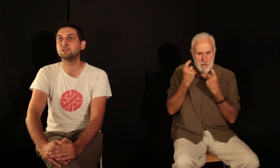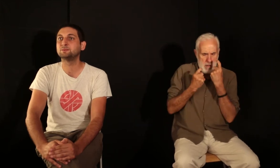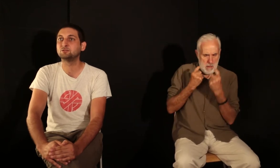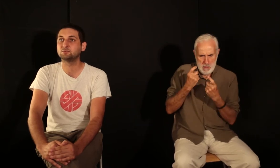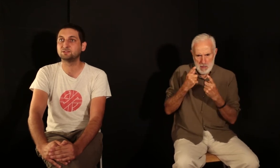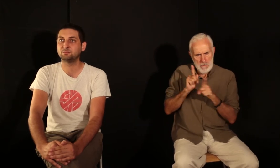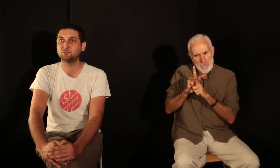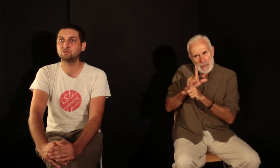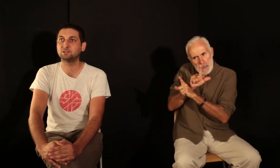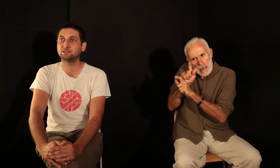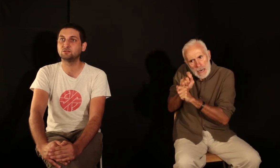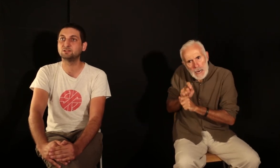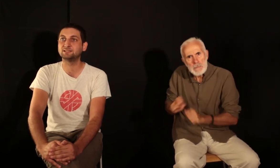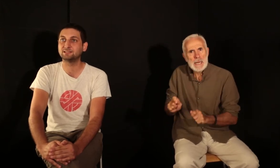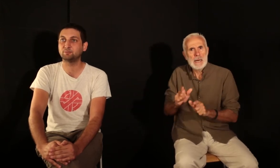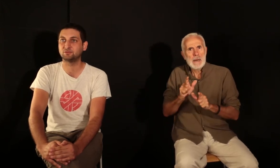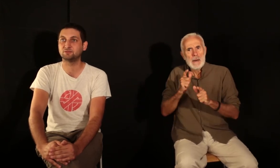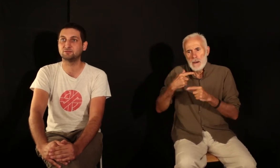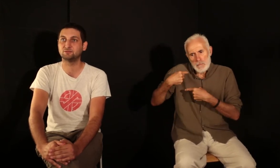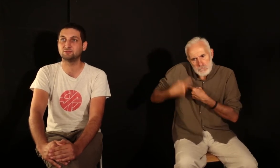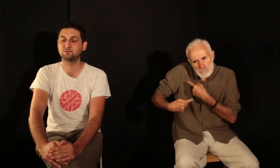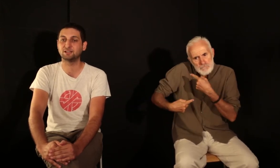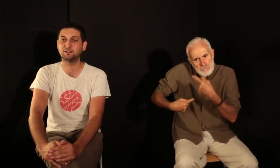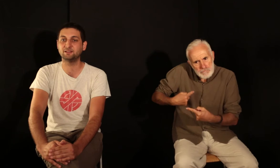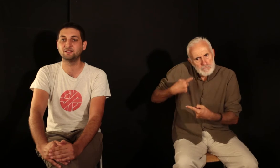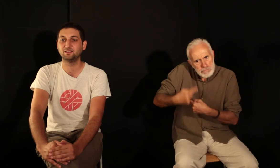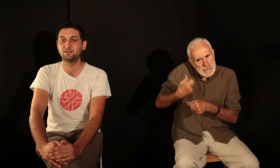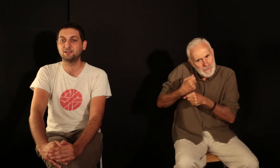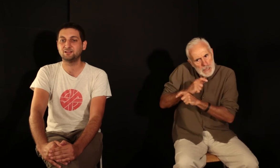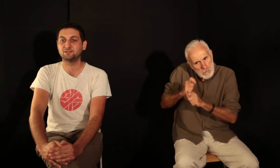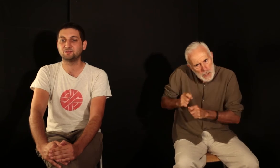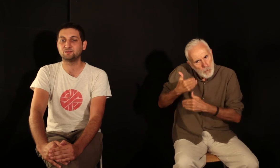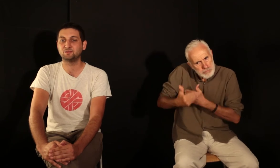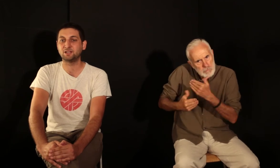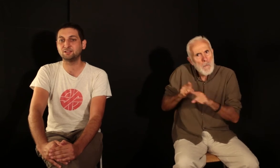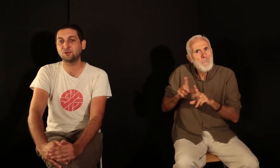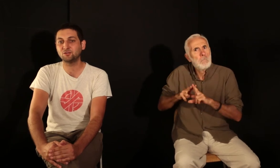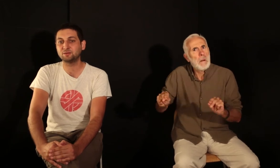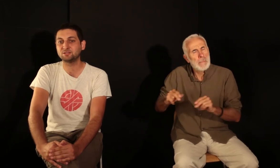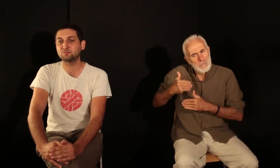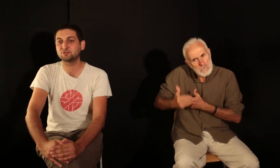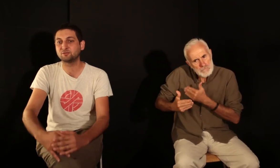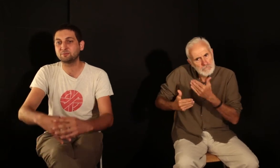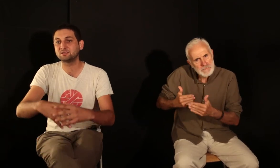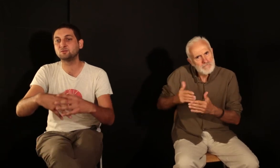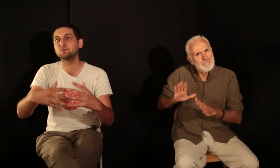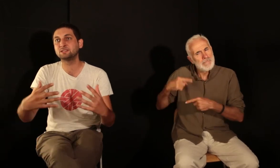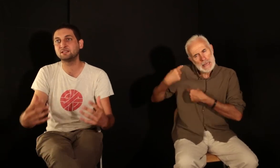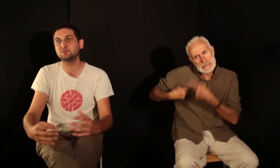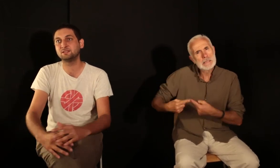respectueuse possible de toutes les étapes de ce travail. Et là-dedans, même si je pense qu fait partie d'une constellation d